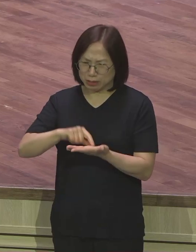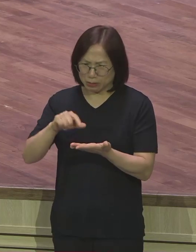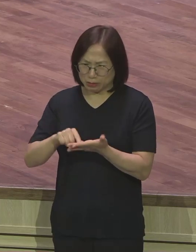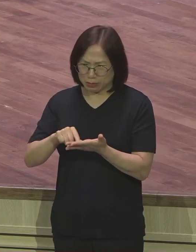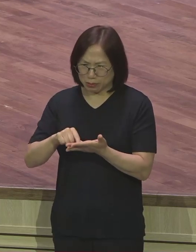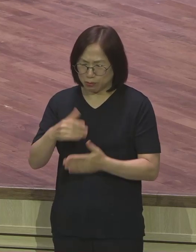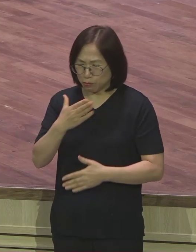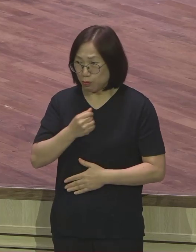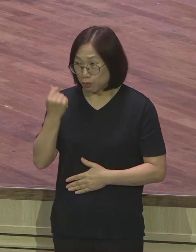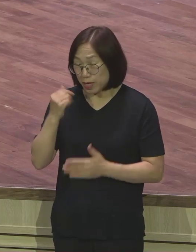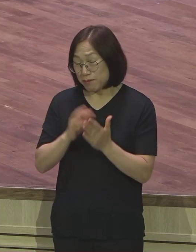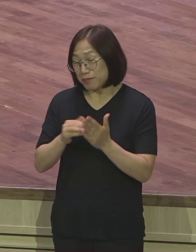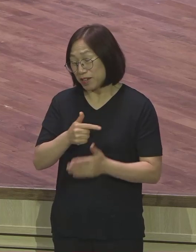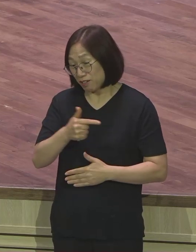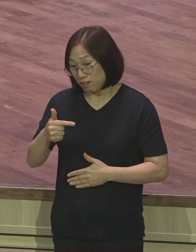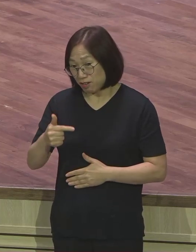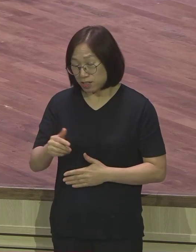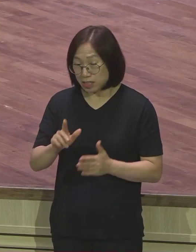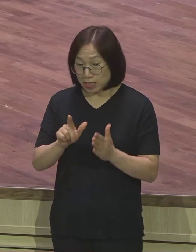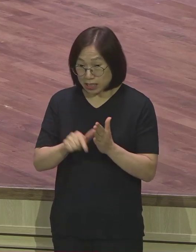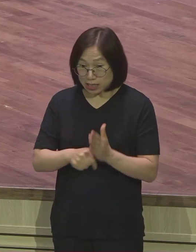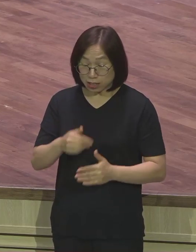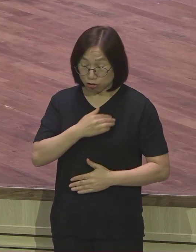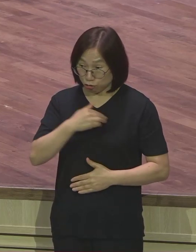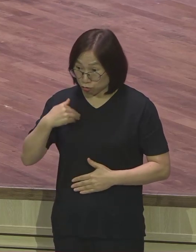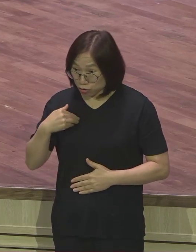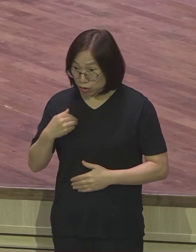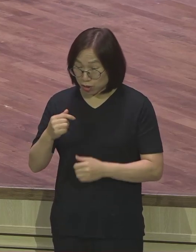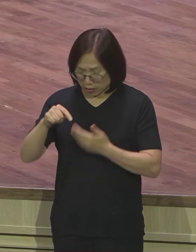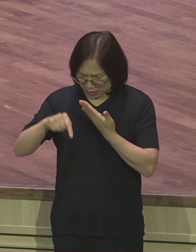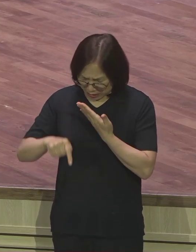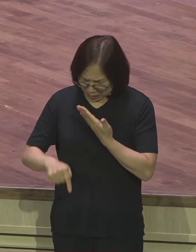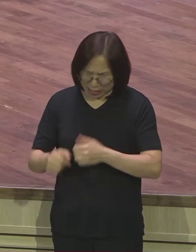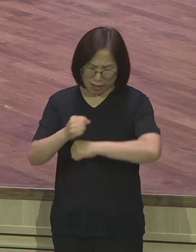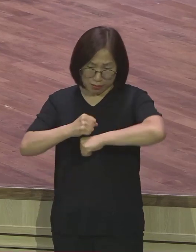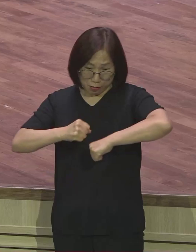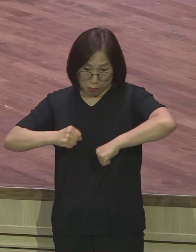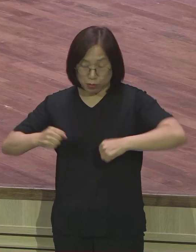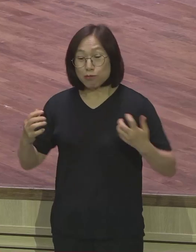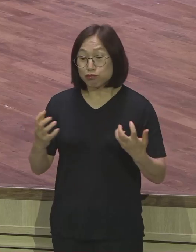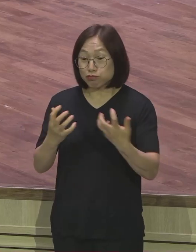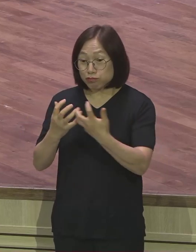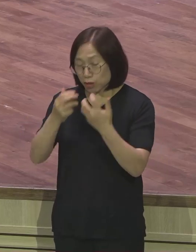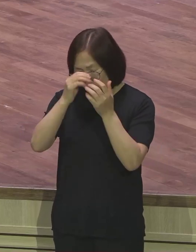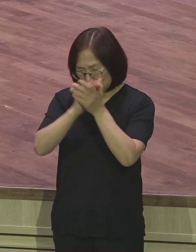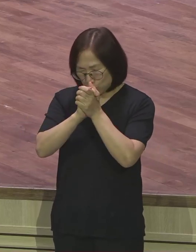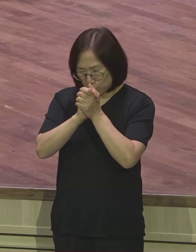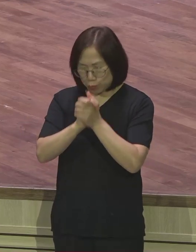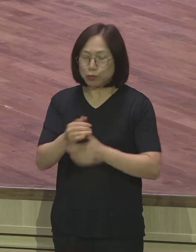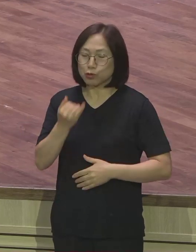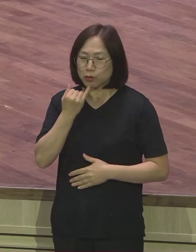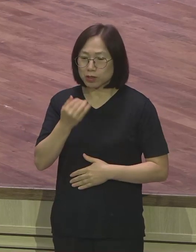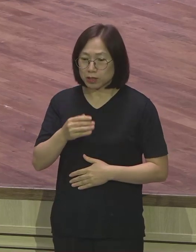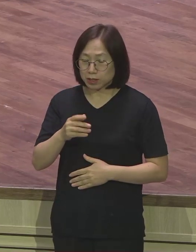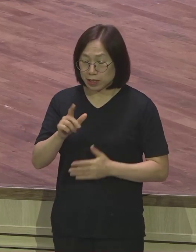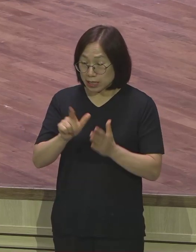시간이 많을 때는 깊게 넓게 풍성하게 기도하시면 돼요 시간이 부족하고 바쁠 때는